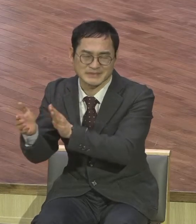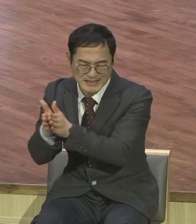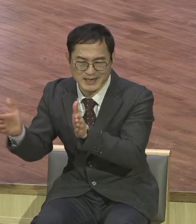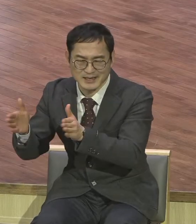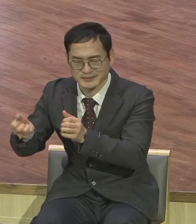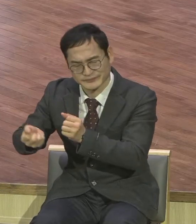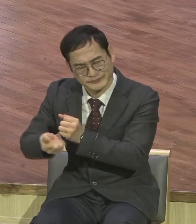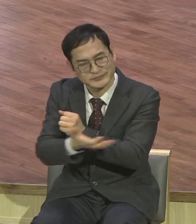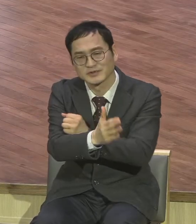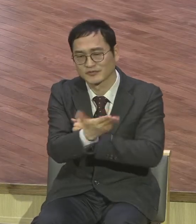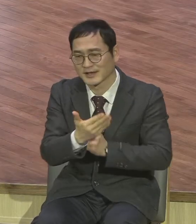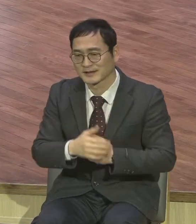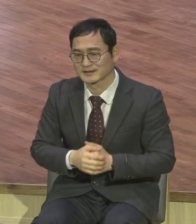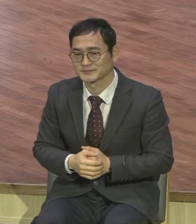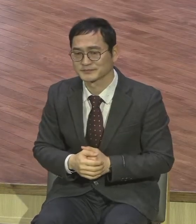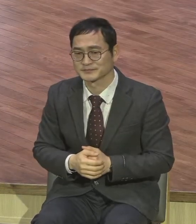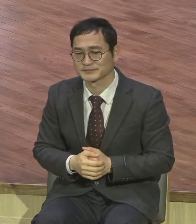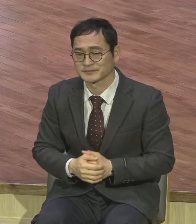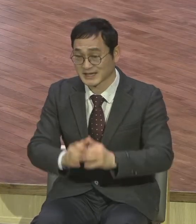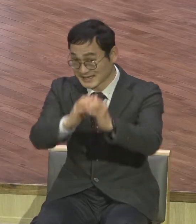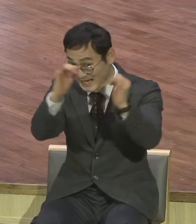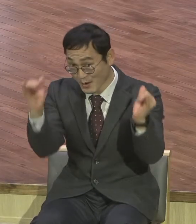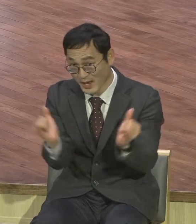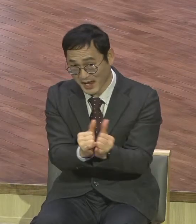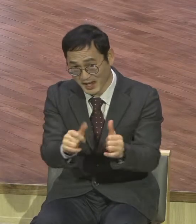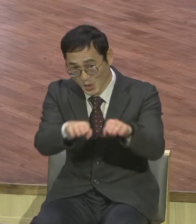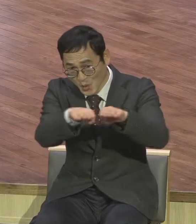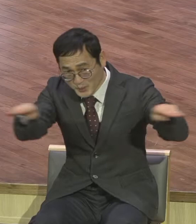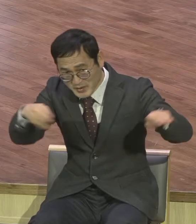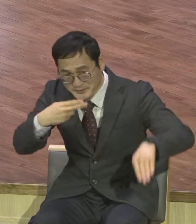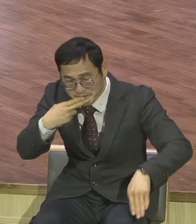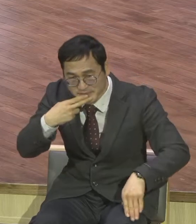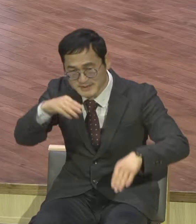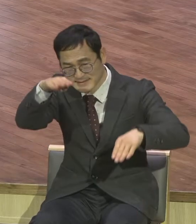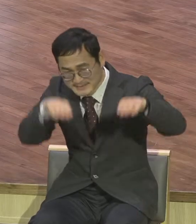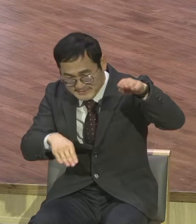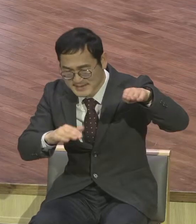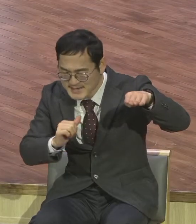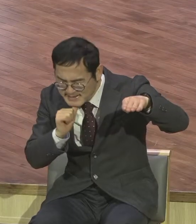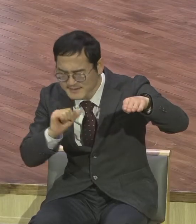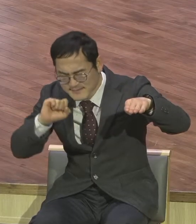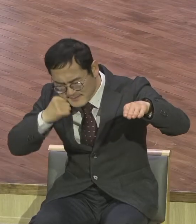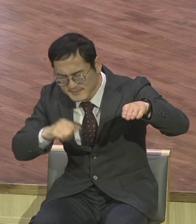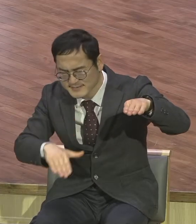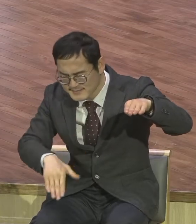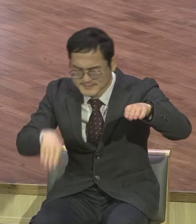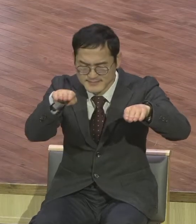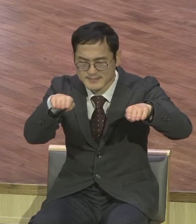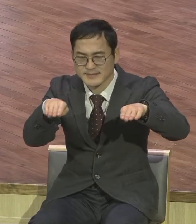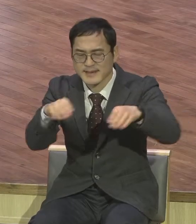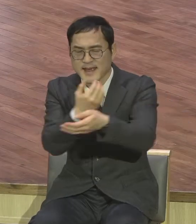불공평하고 부조리로부터 가난을 하고 억압받는 자들에게 해방시켜준다 사회참여야 된다 물론